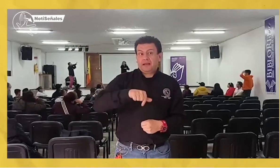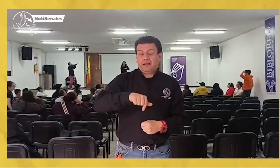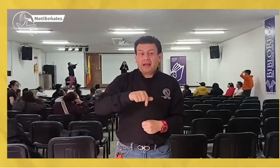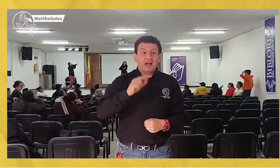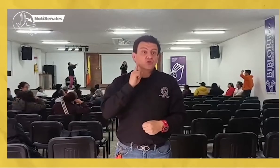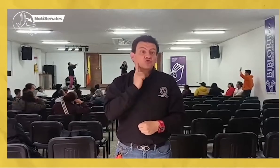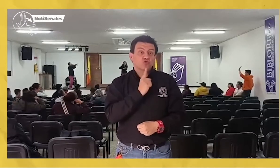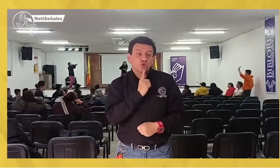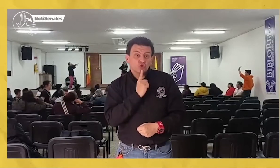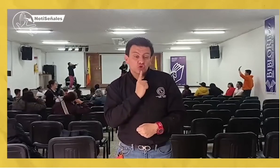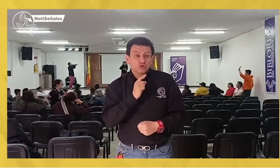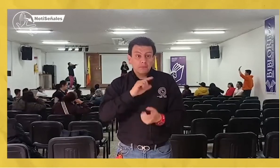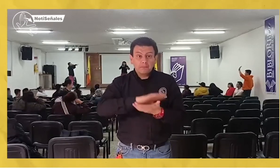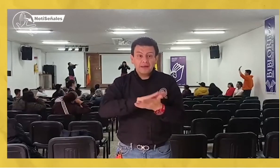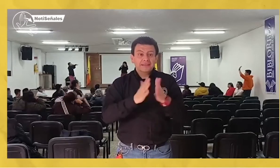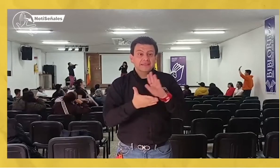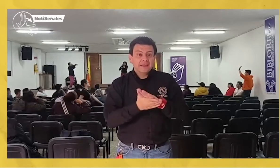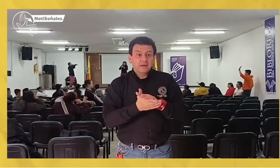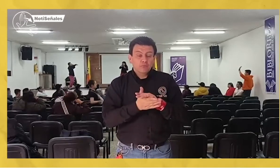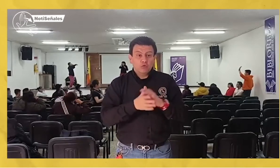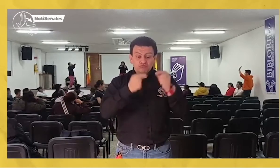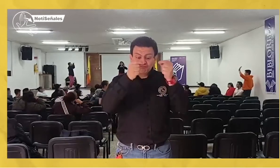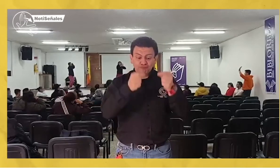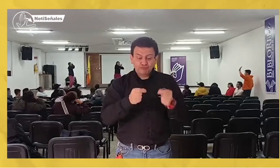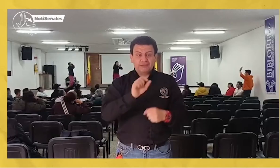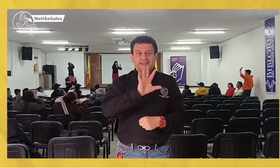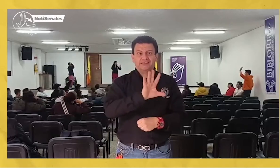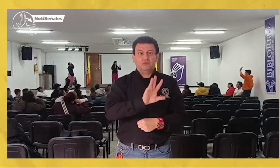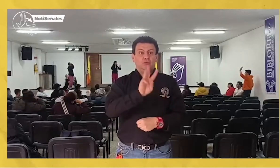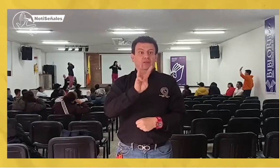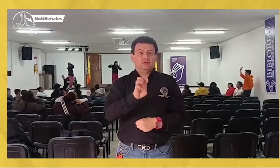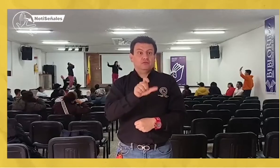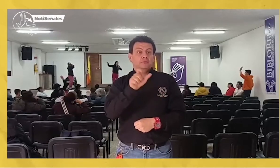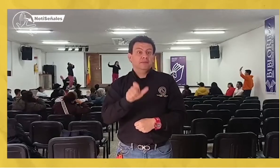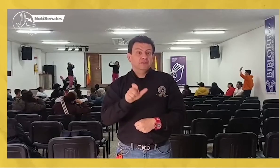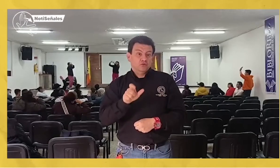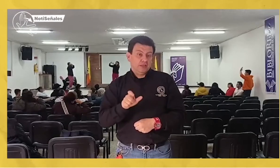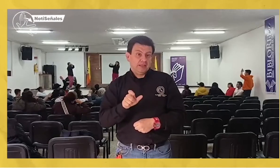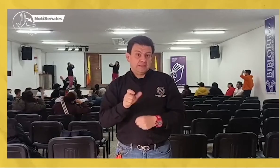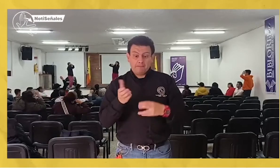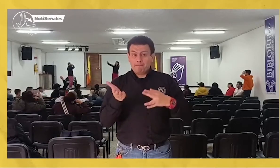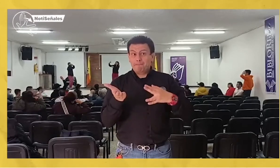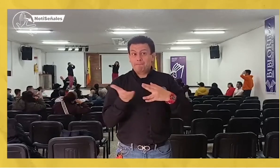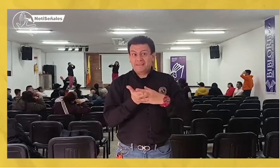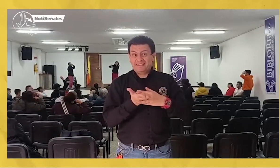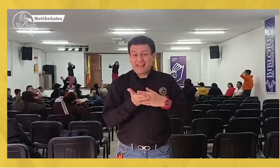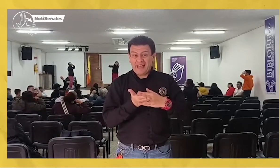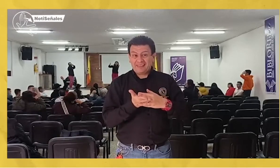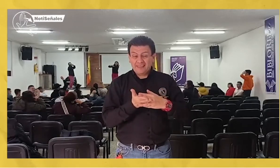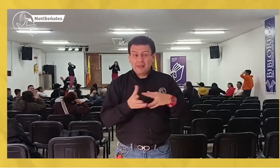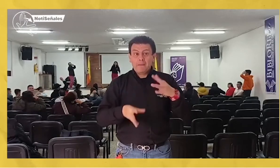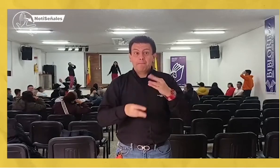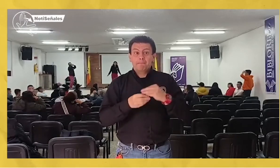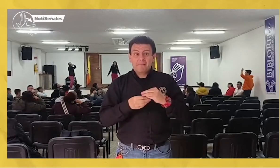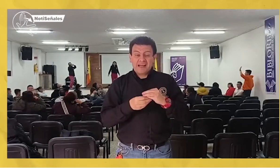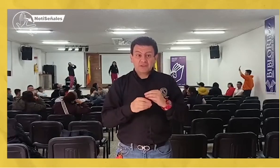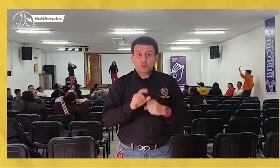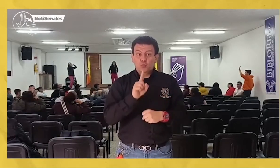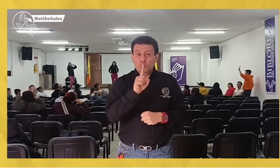espacios. Actualmente los sordos que están a paz y salvo son 58 y entendiendo que la regla es la mitad más